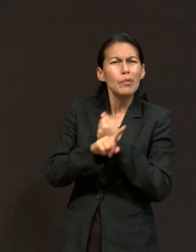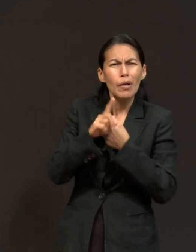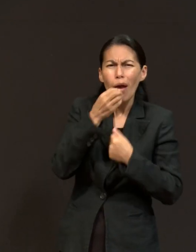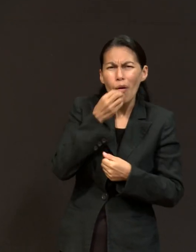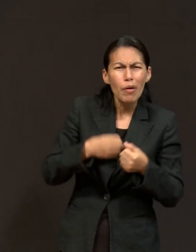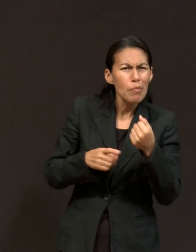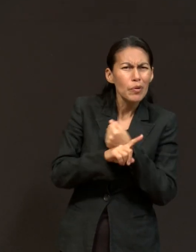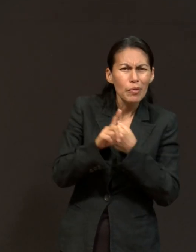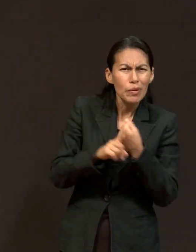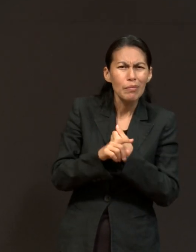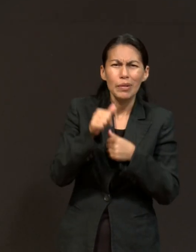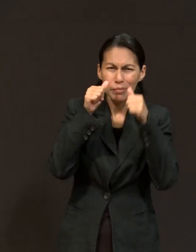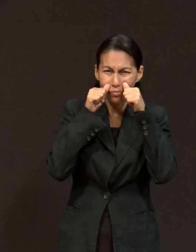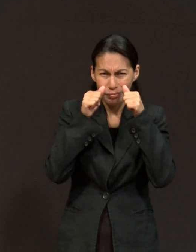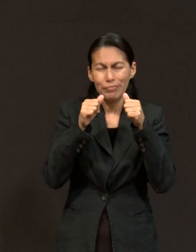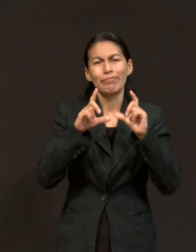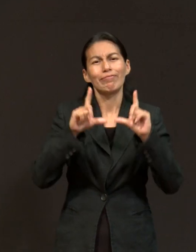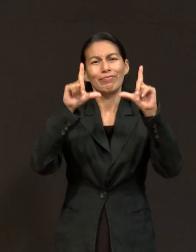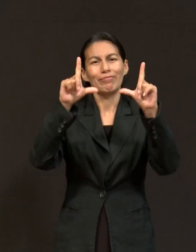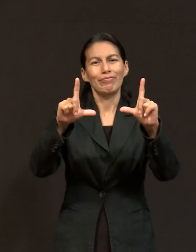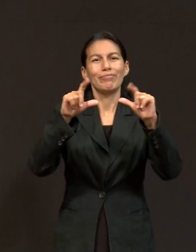auxilio en las tribulaciones. Escuchemos.